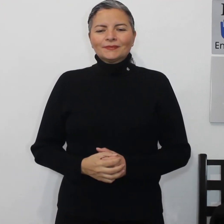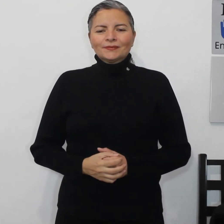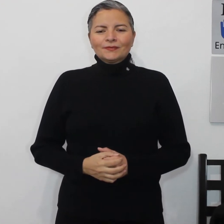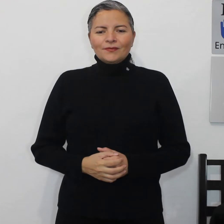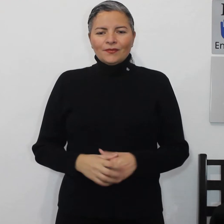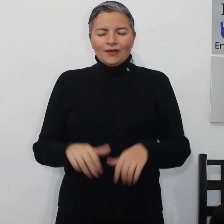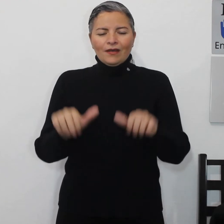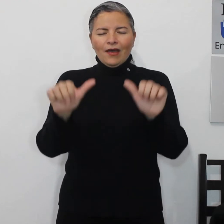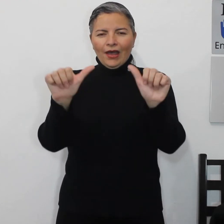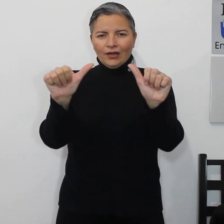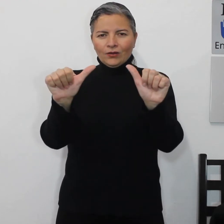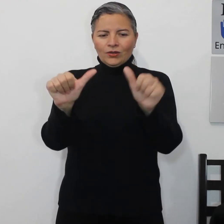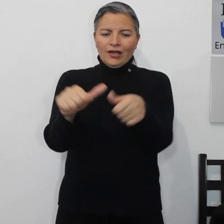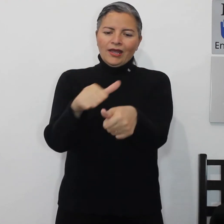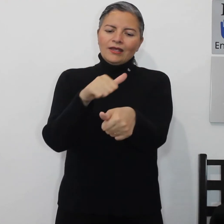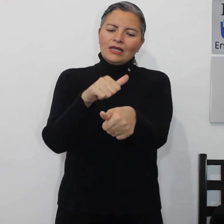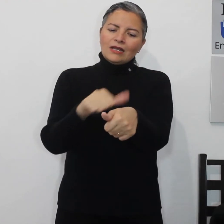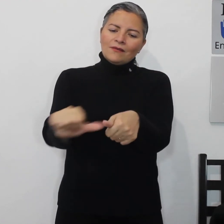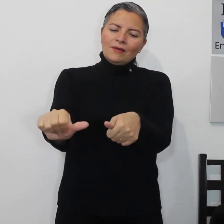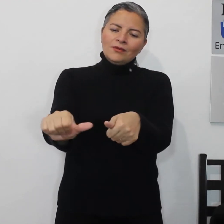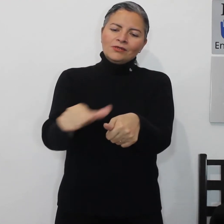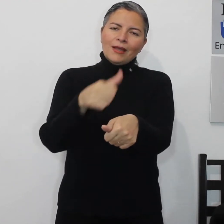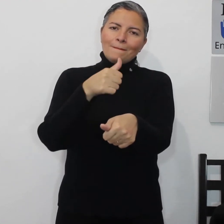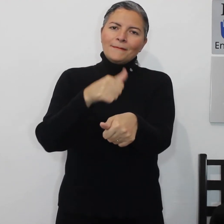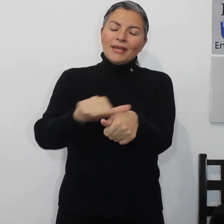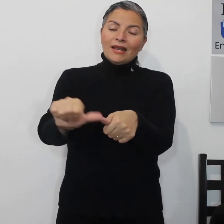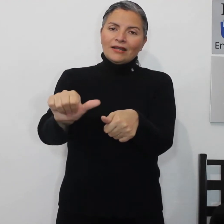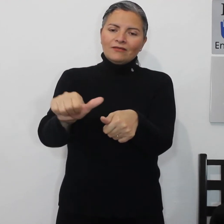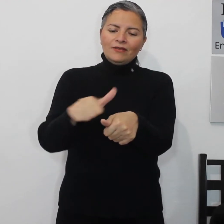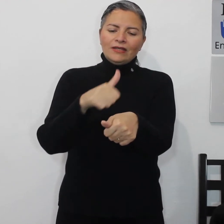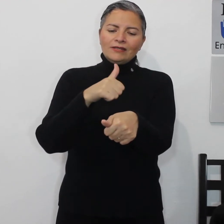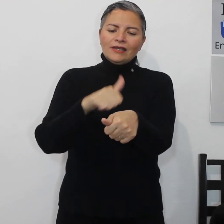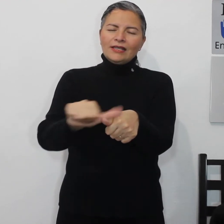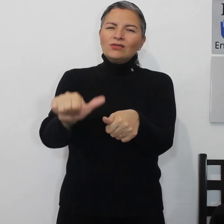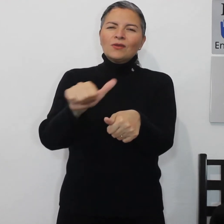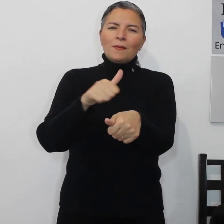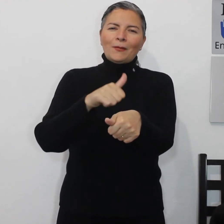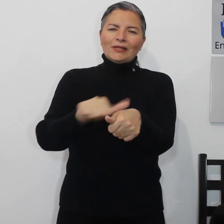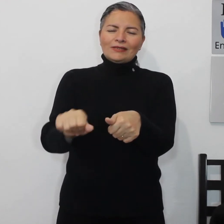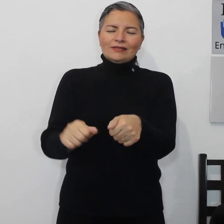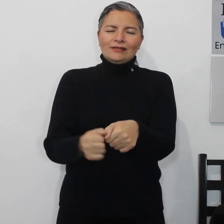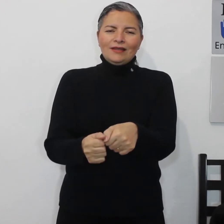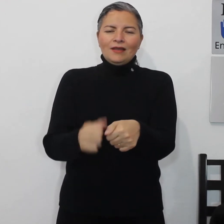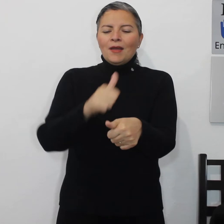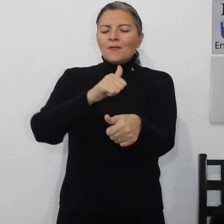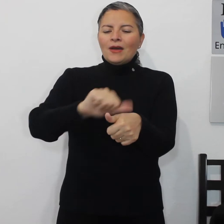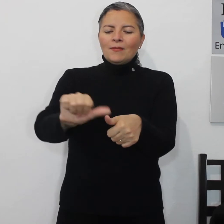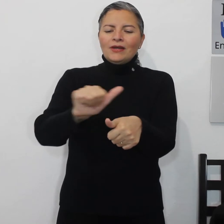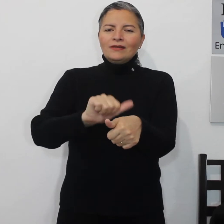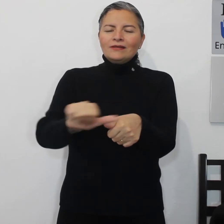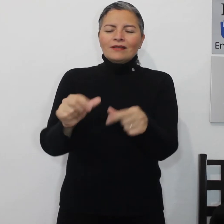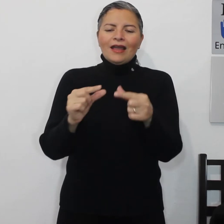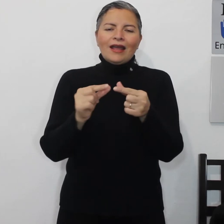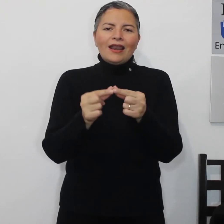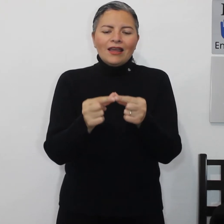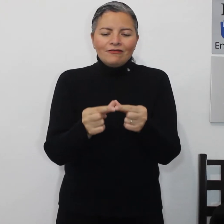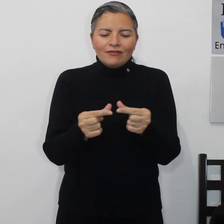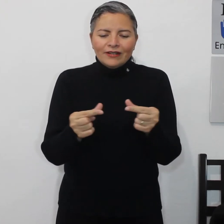papas a con A y la vamos a pelar fíjense estos son papas papas a la francesa